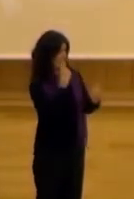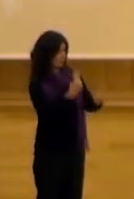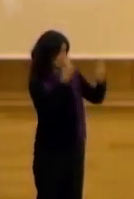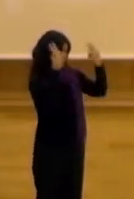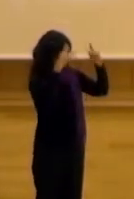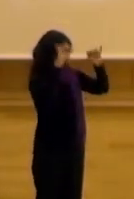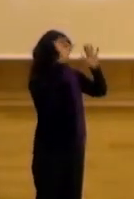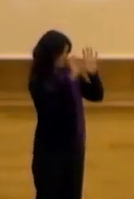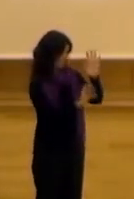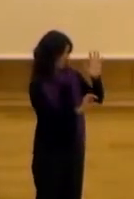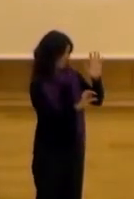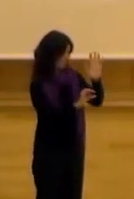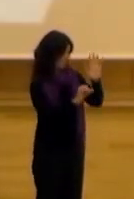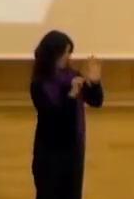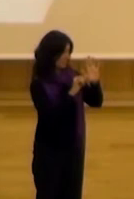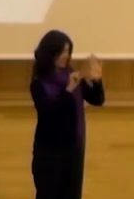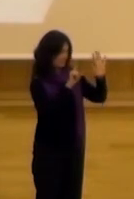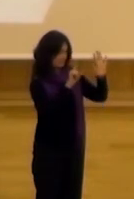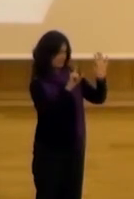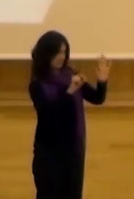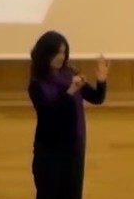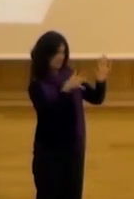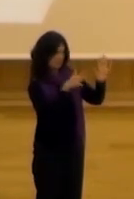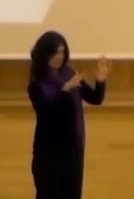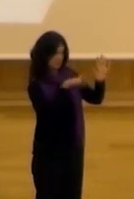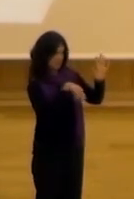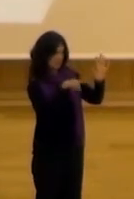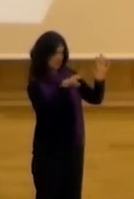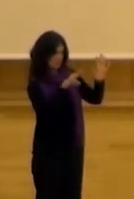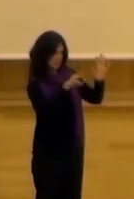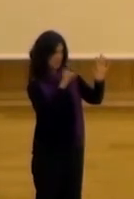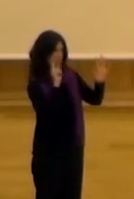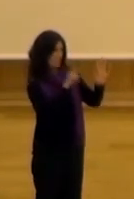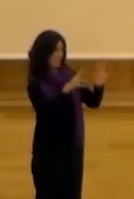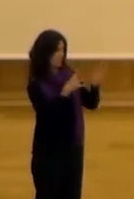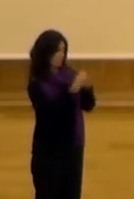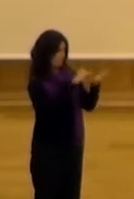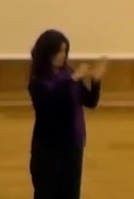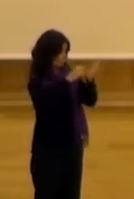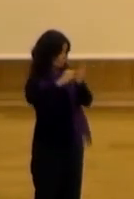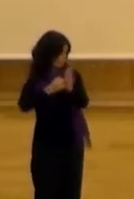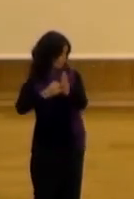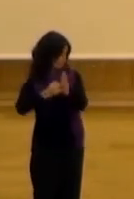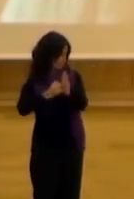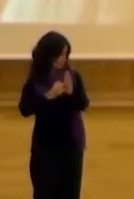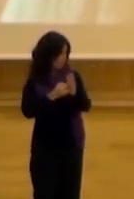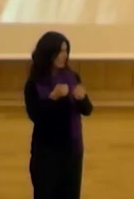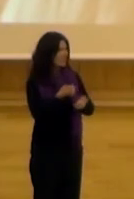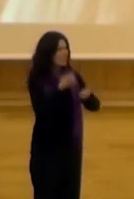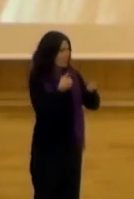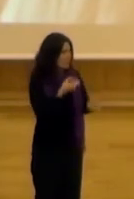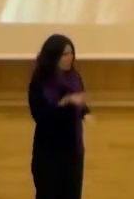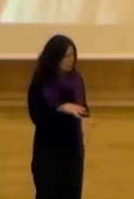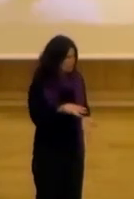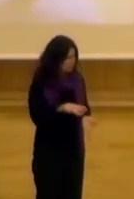se vean el vídeo con audio. Dura, hay uno de seis minutos y otro de tres minutos para que vean cómo fueron los proyectos. Y qué más les